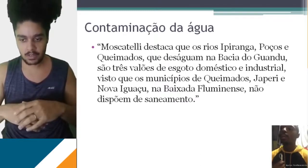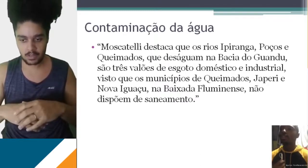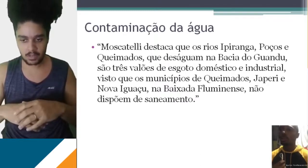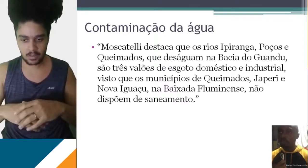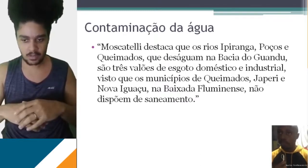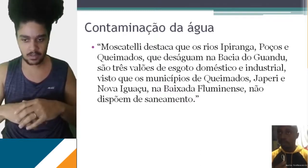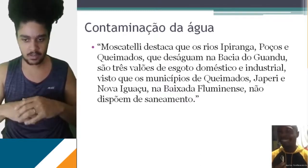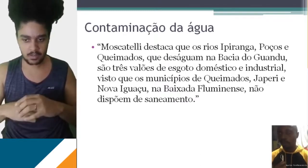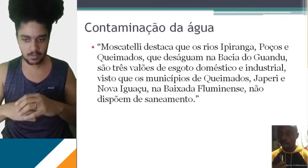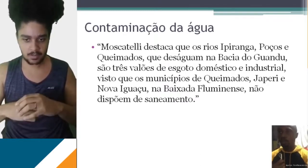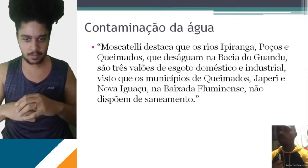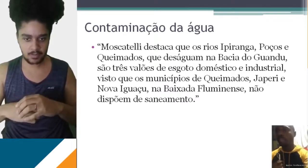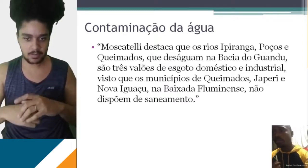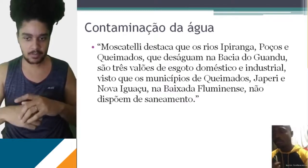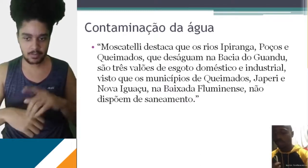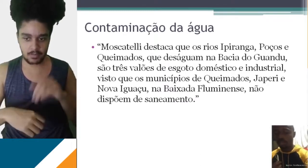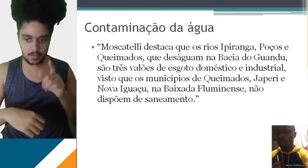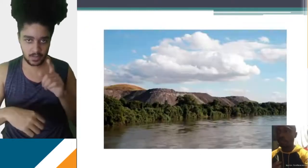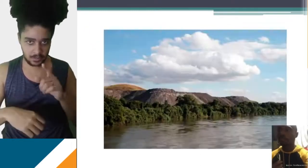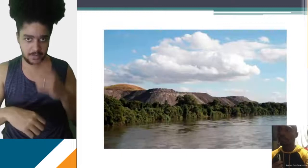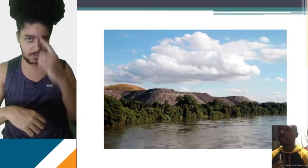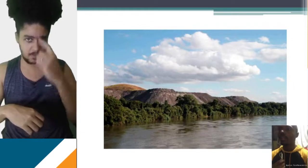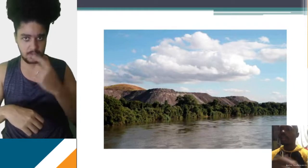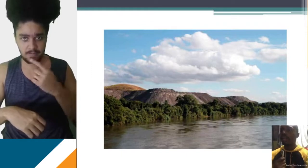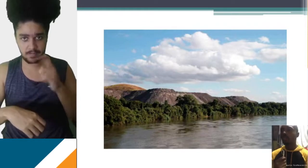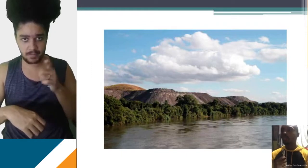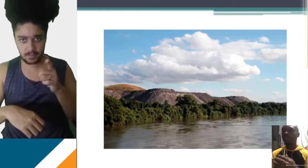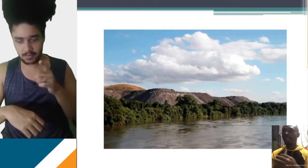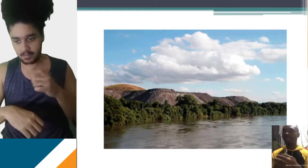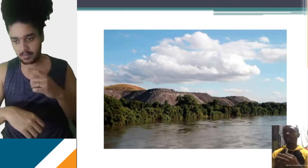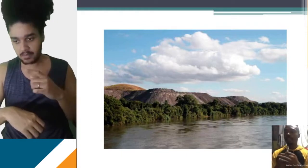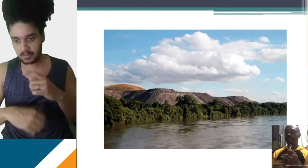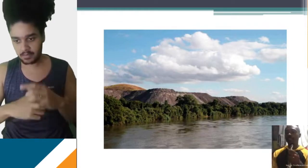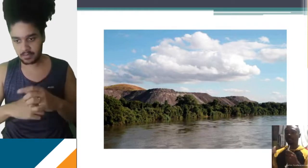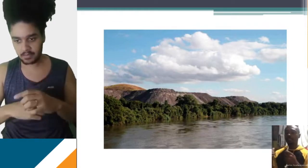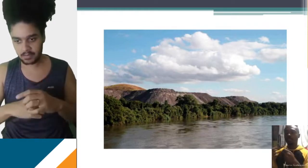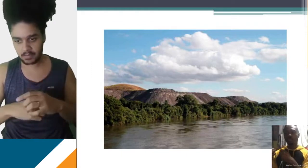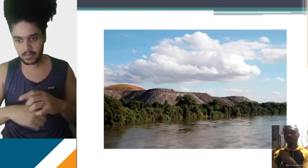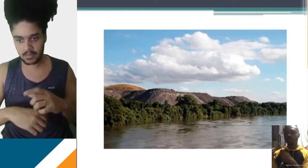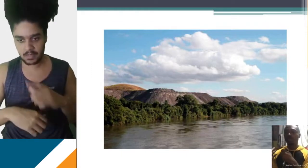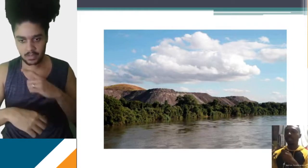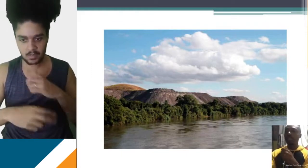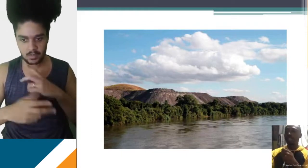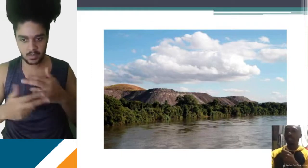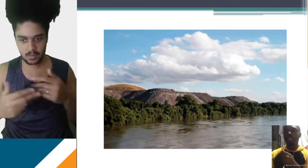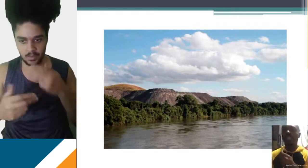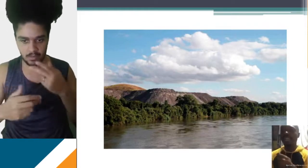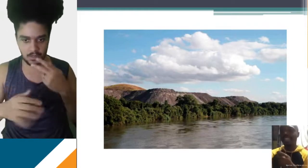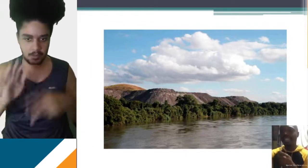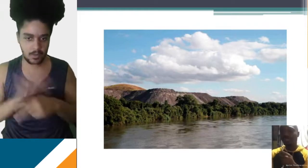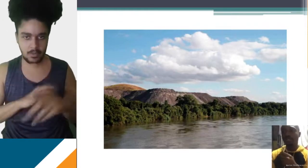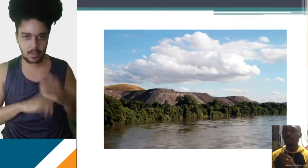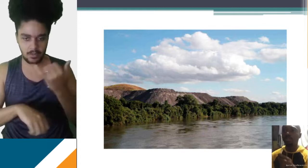possuir um saneamento adequado ou nem possuir. Aqui eu trouxe uma imagem que, apesar de não ter muito contexto com o que eu falei agora, mas